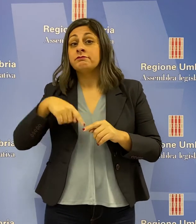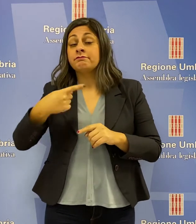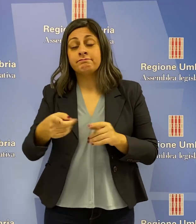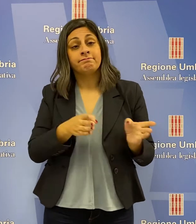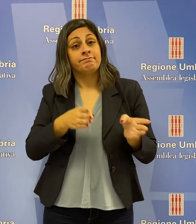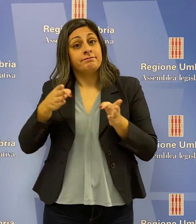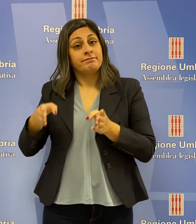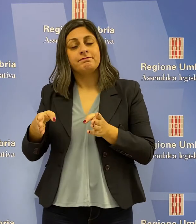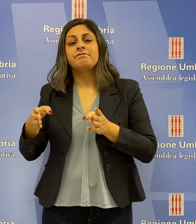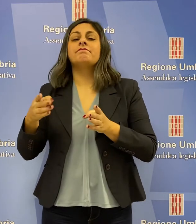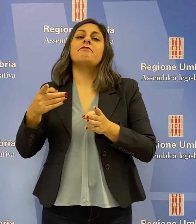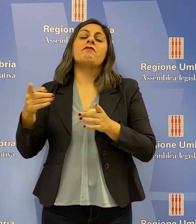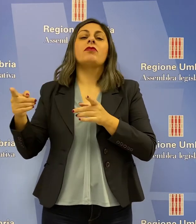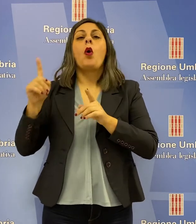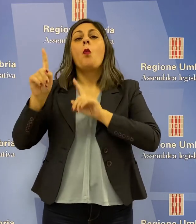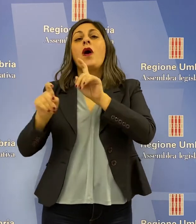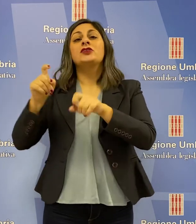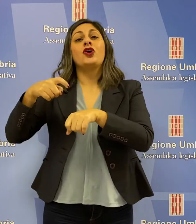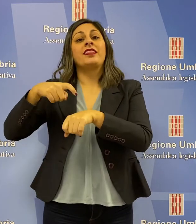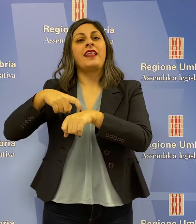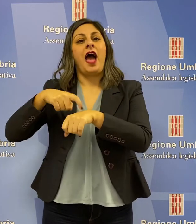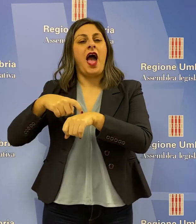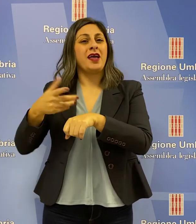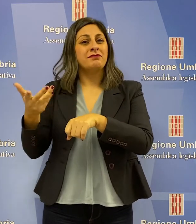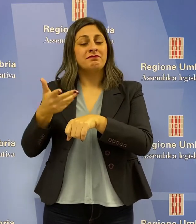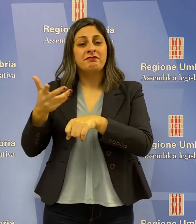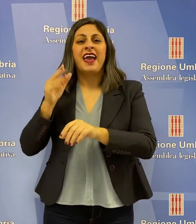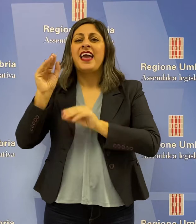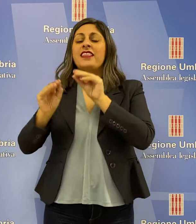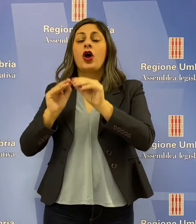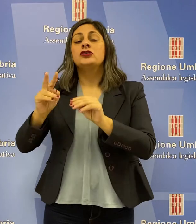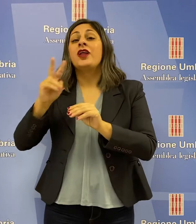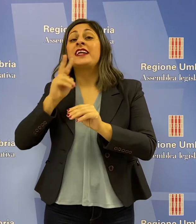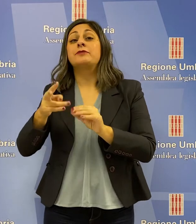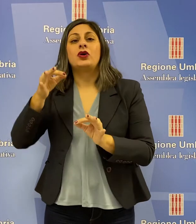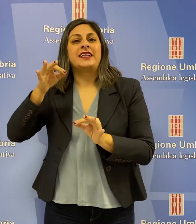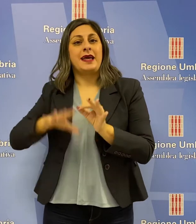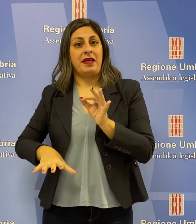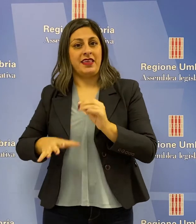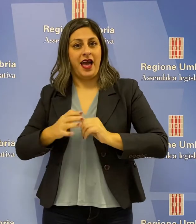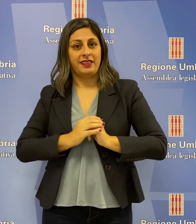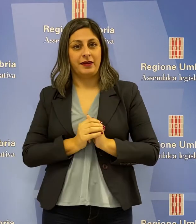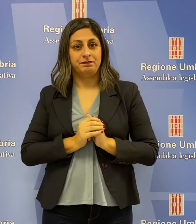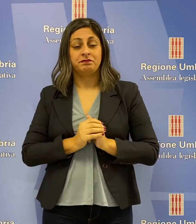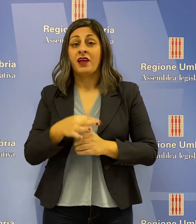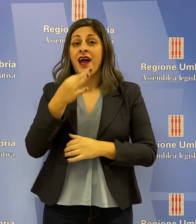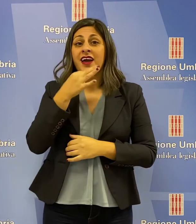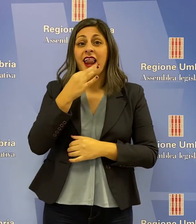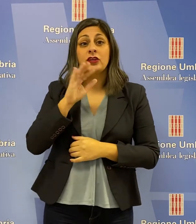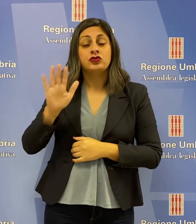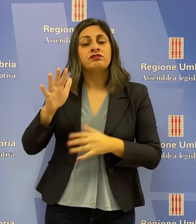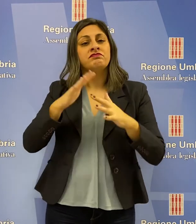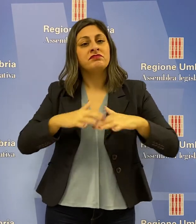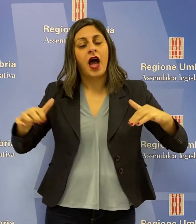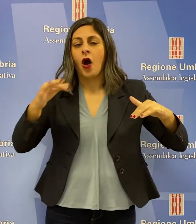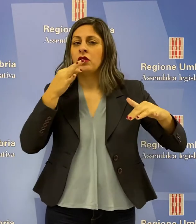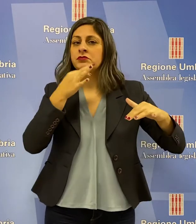è stata dedicata al question time, interrogazioni a risposta immediata. Nella sua relazione all'Aula, la Presidente